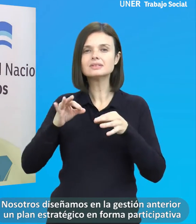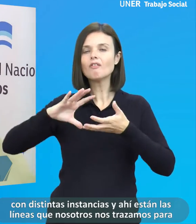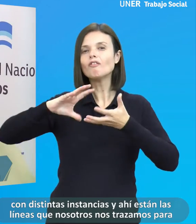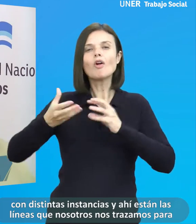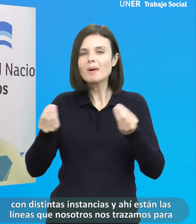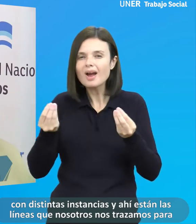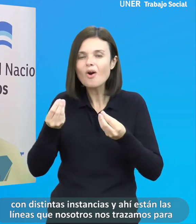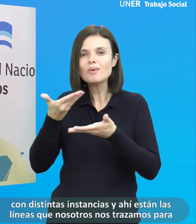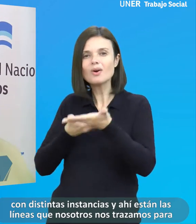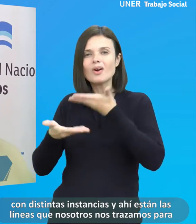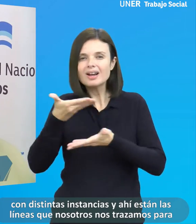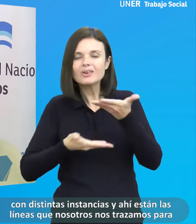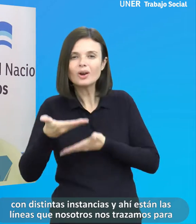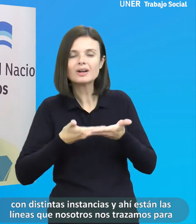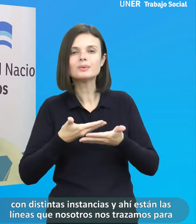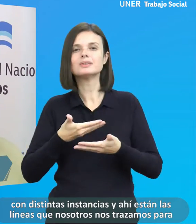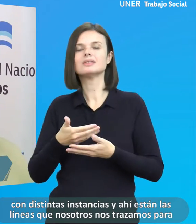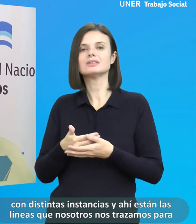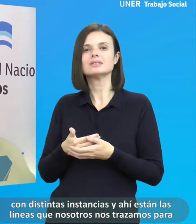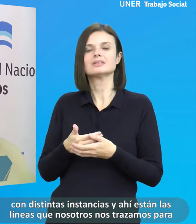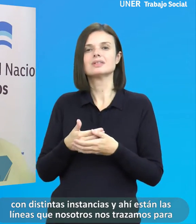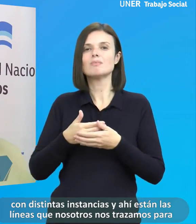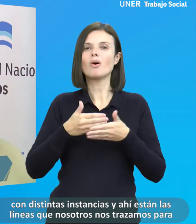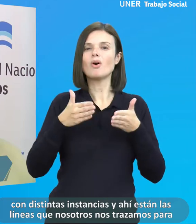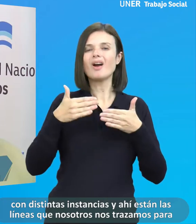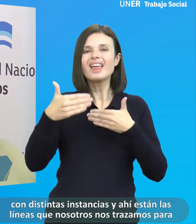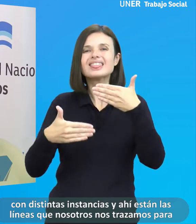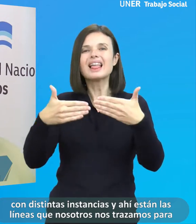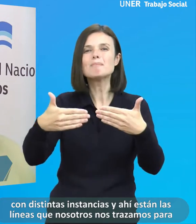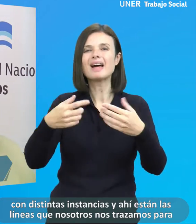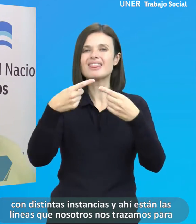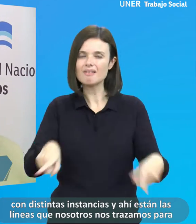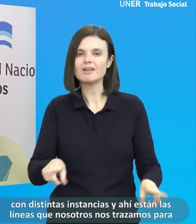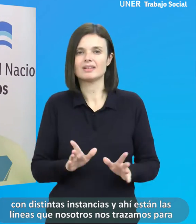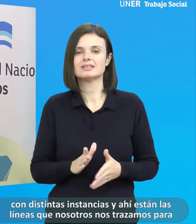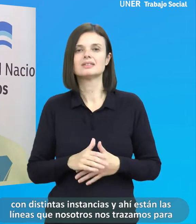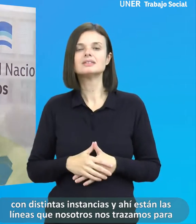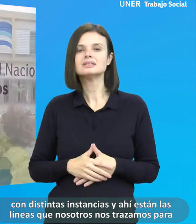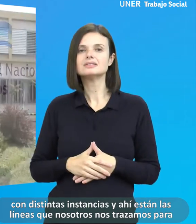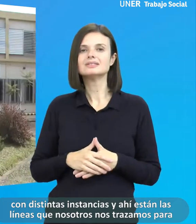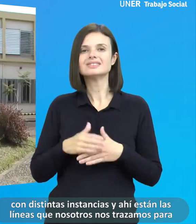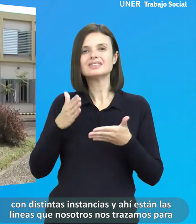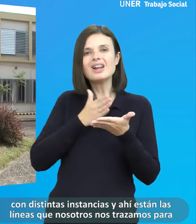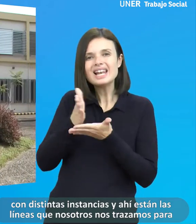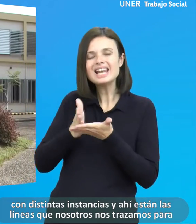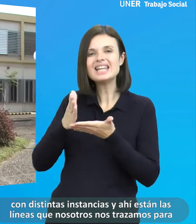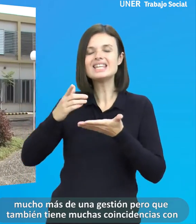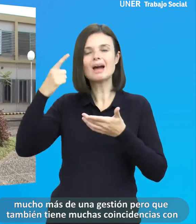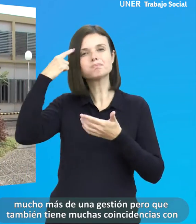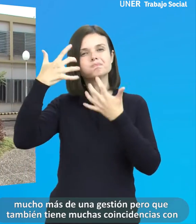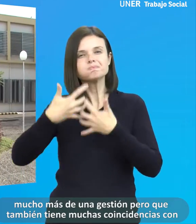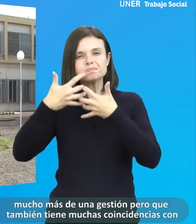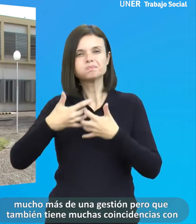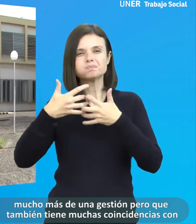en forma participativa con distintas instancias y ahí están las líneas que nosotros nos